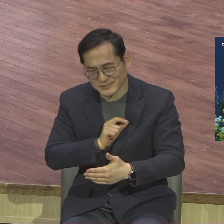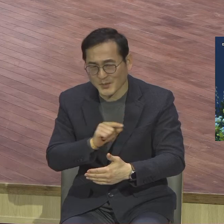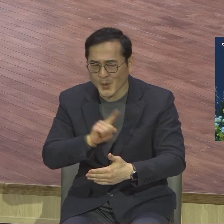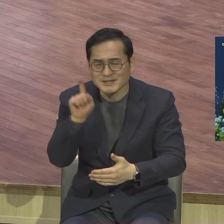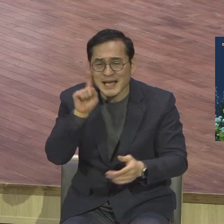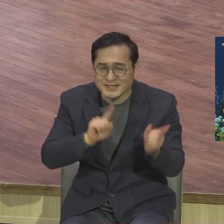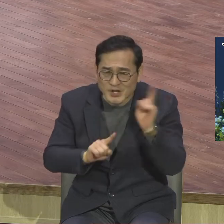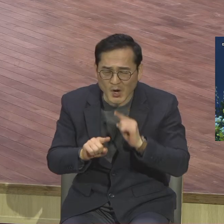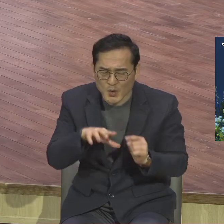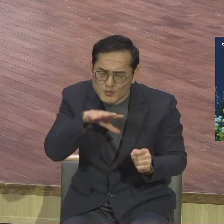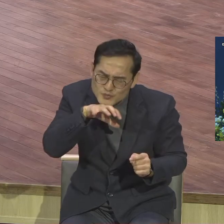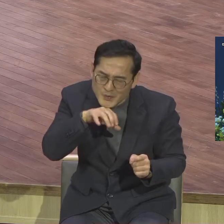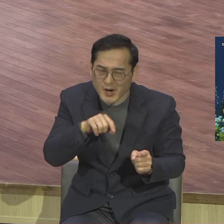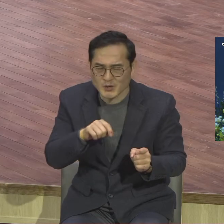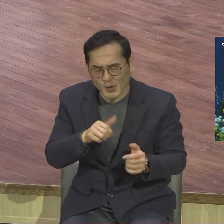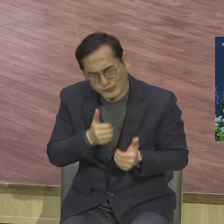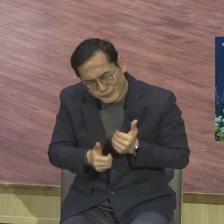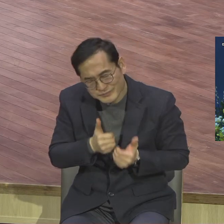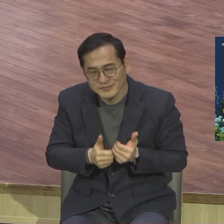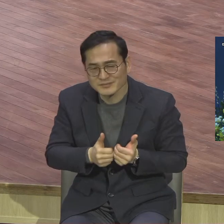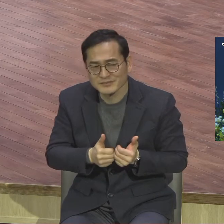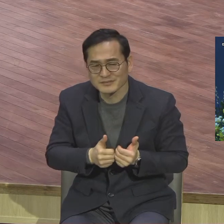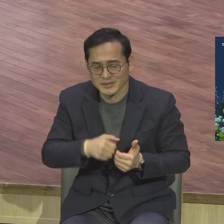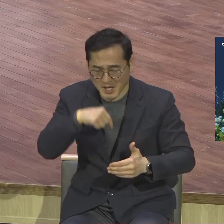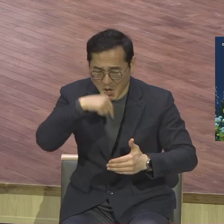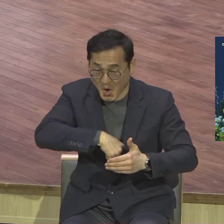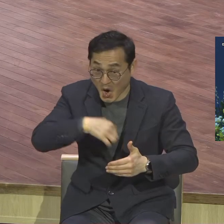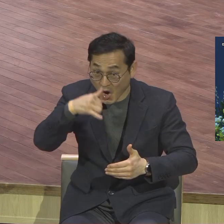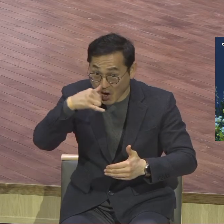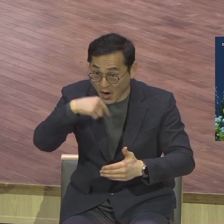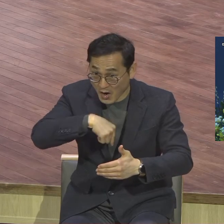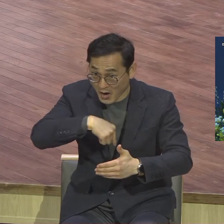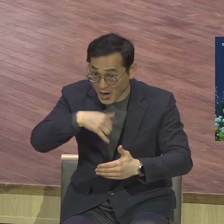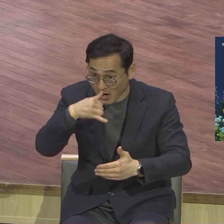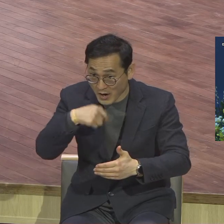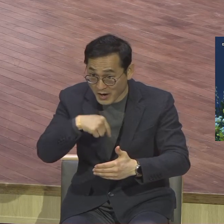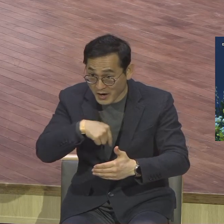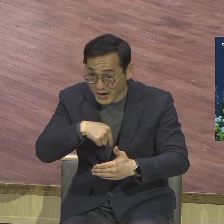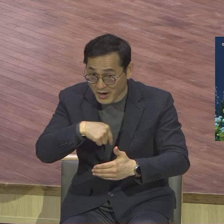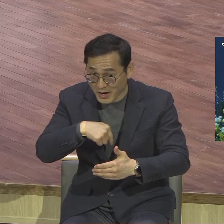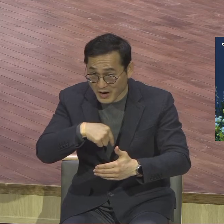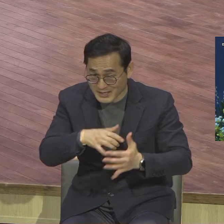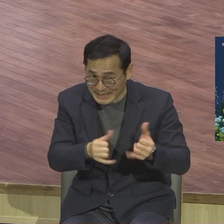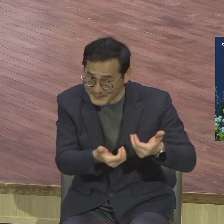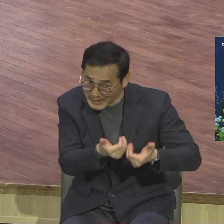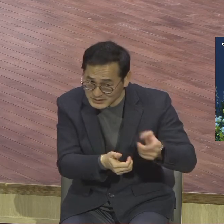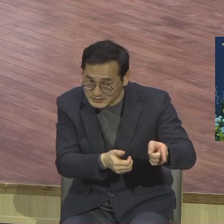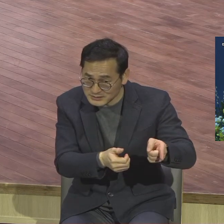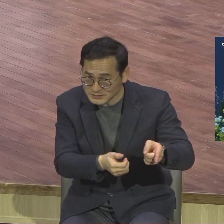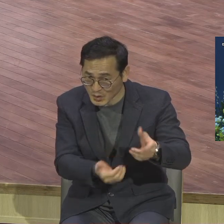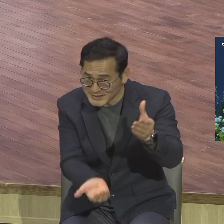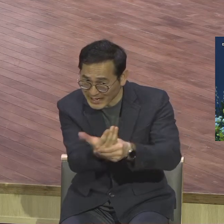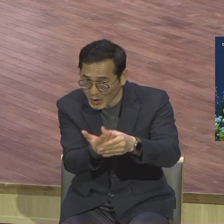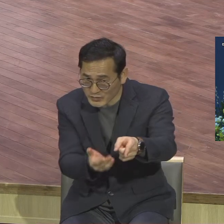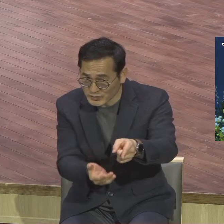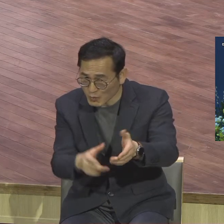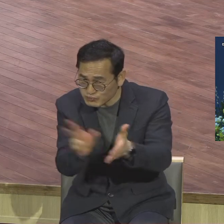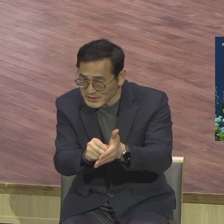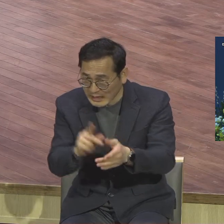불편치 않는 그런 거 그런 문제 인간관계 그 모든 사건 문제 미결사항